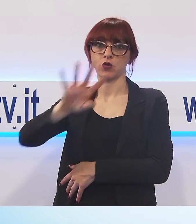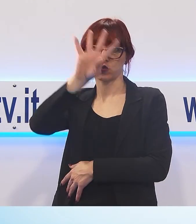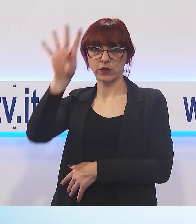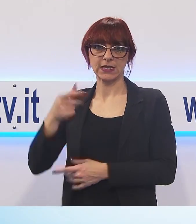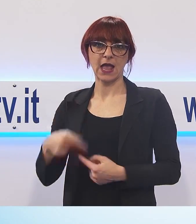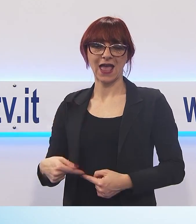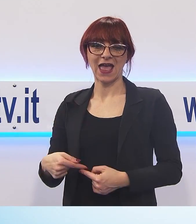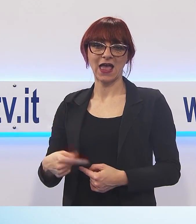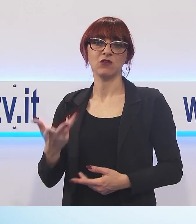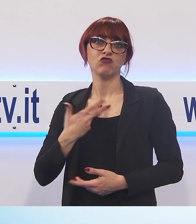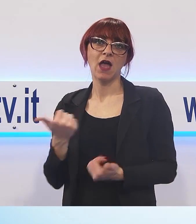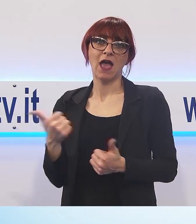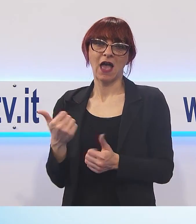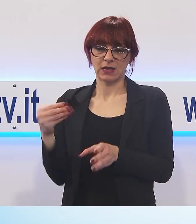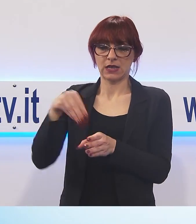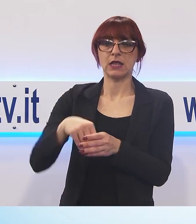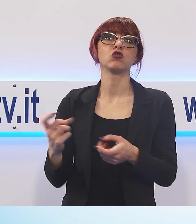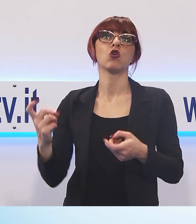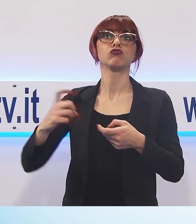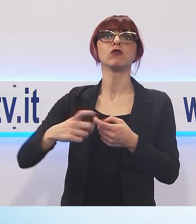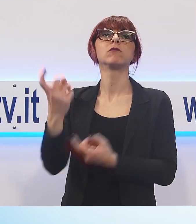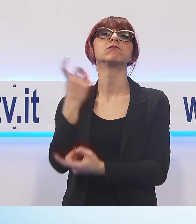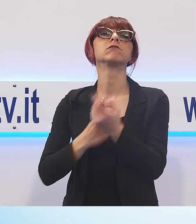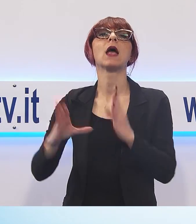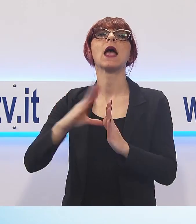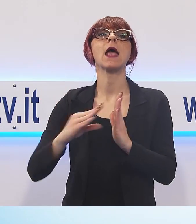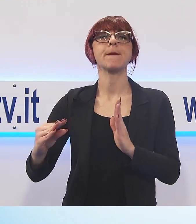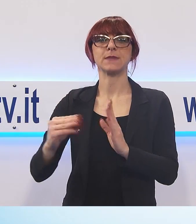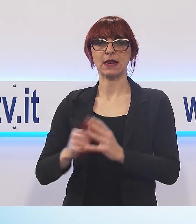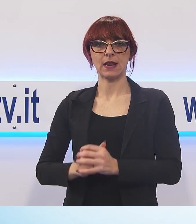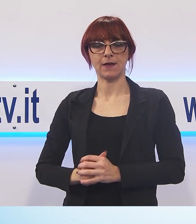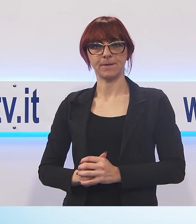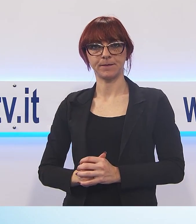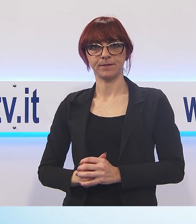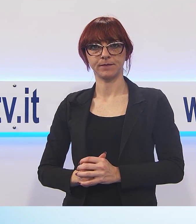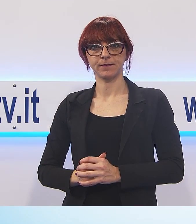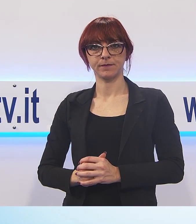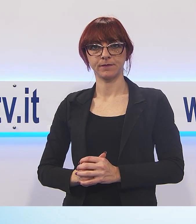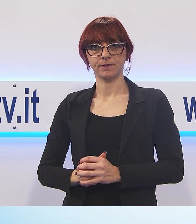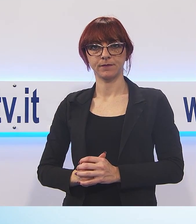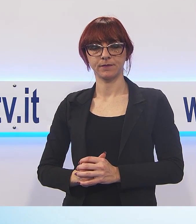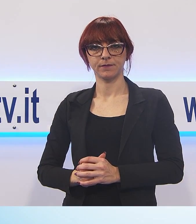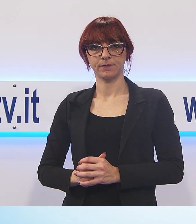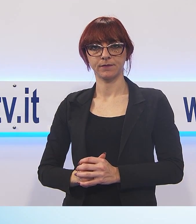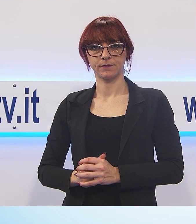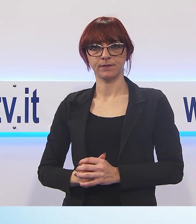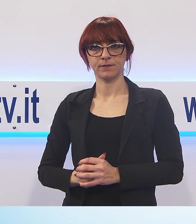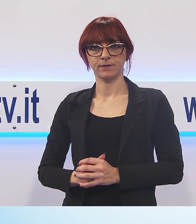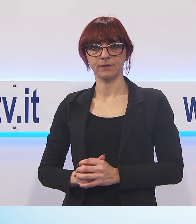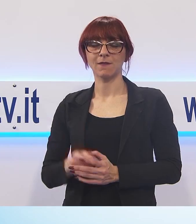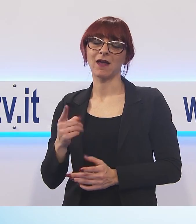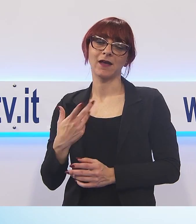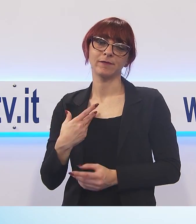anche degli associati dell'Emilia Romagna, solo che non ce l'hanno